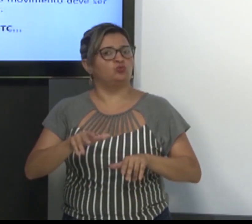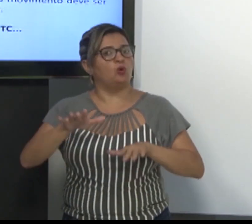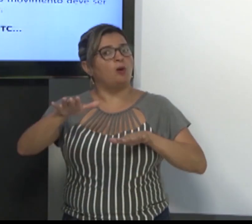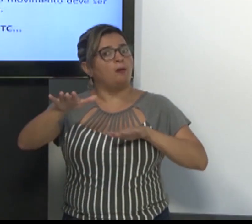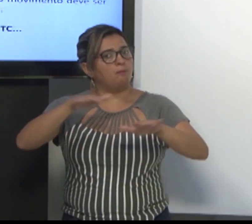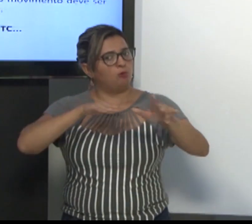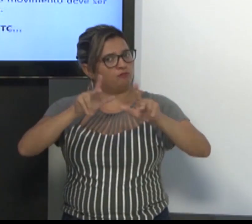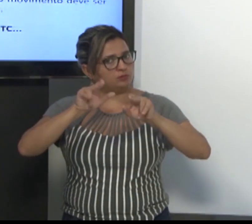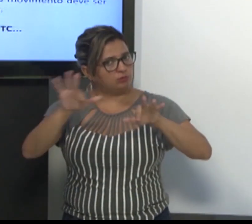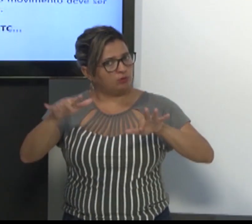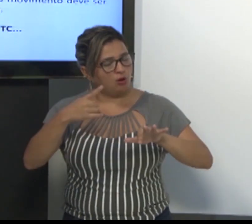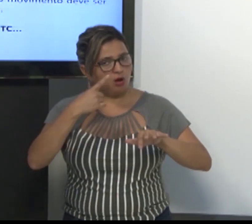Perceba o movimento.